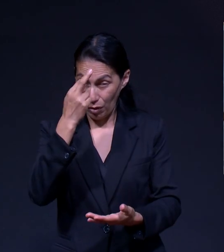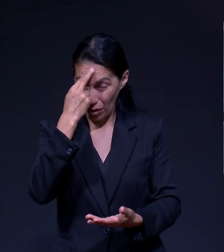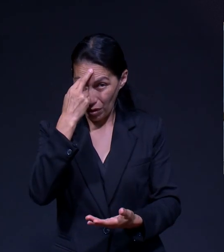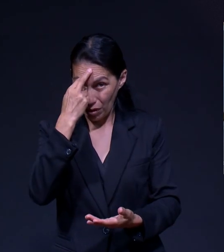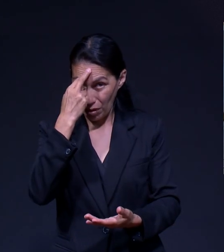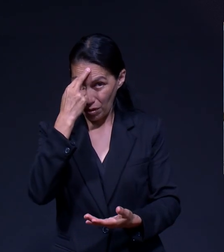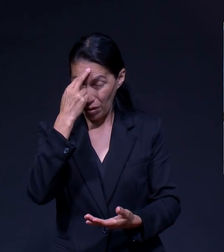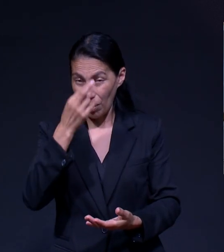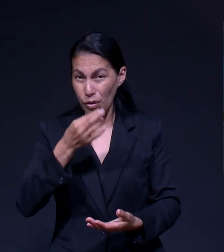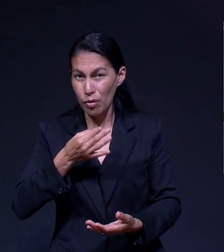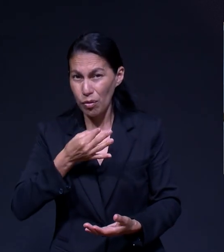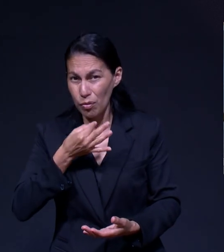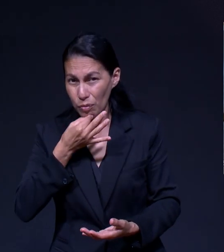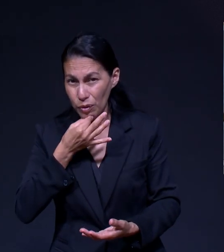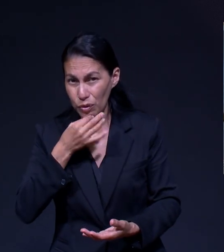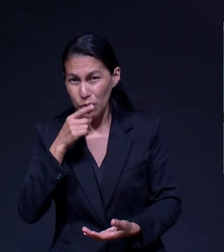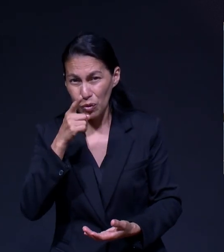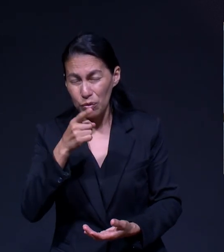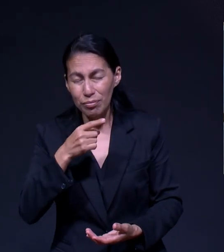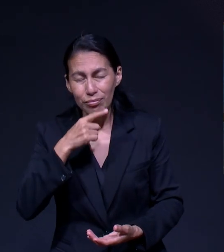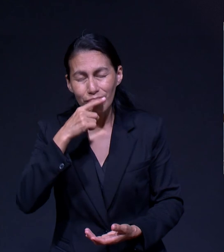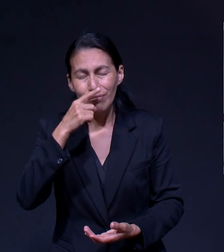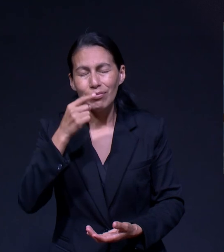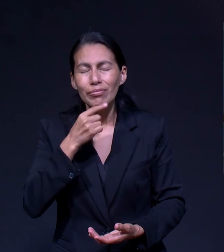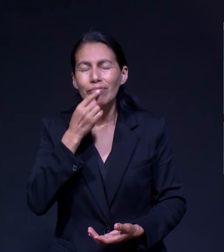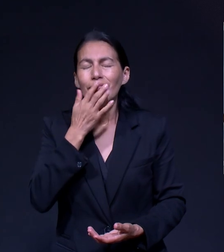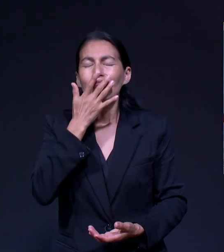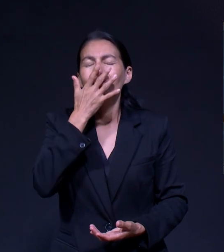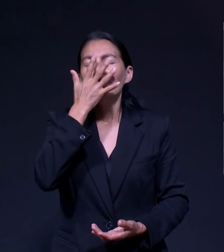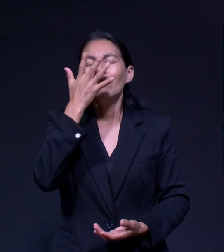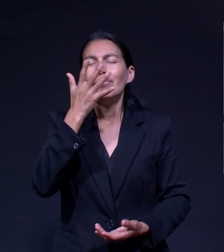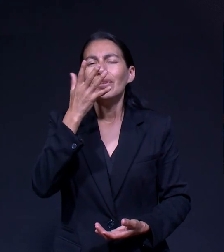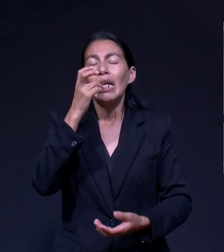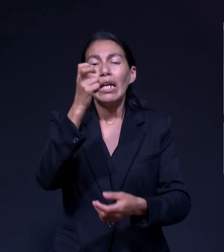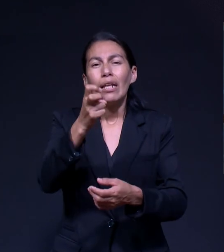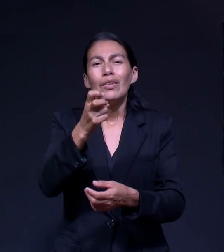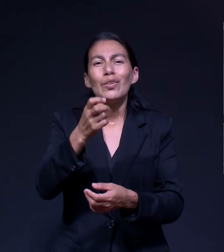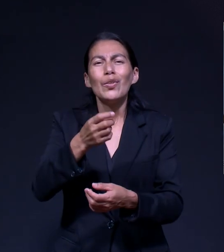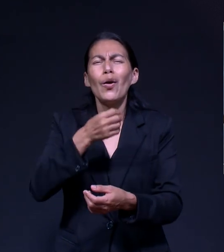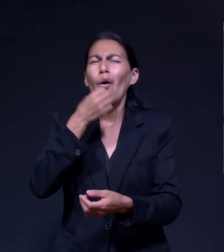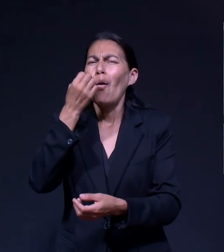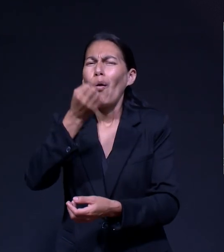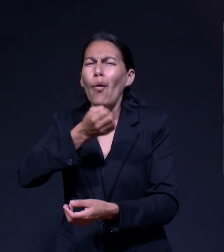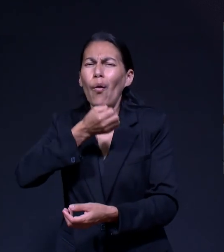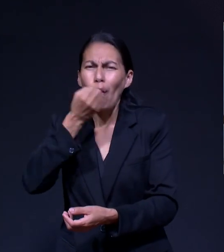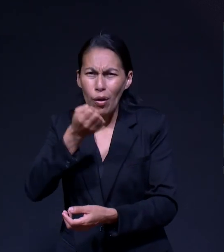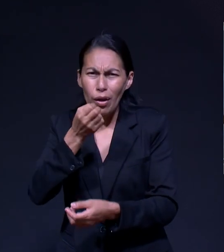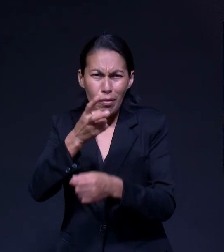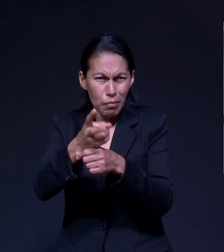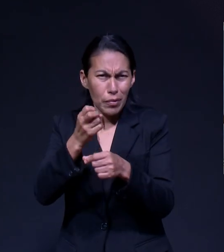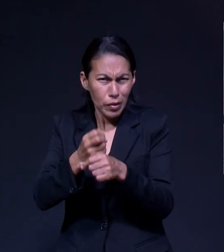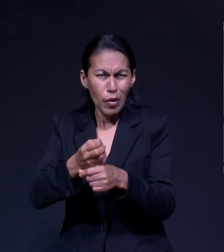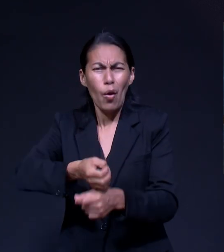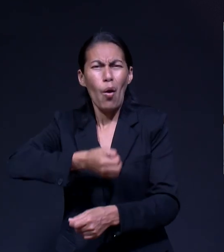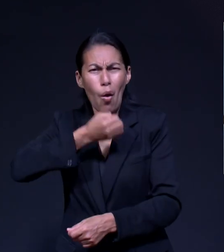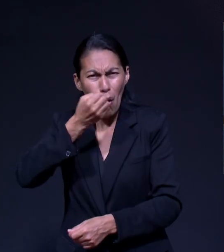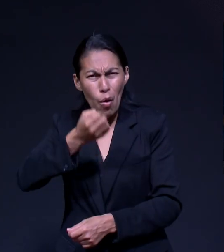cada momento en que tú respiras es una invitación para orar. Constantemente, bajo